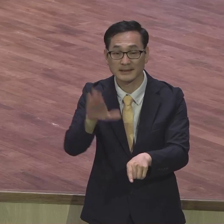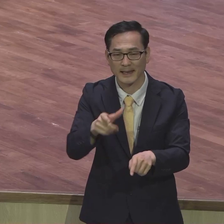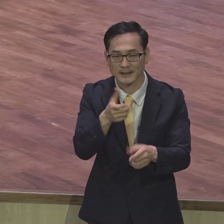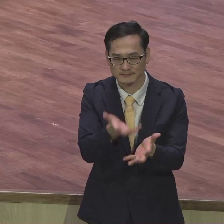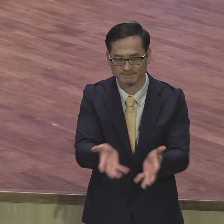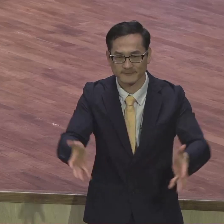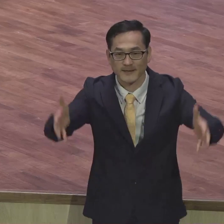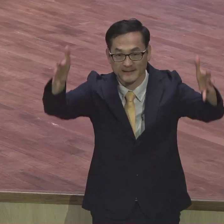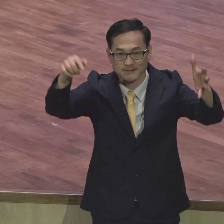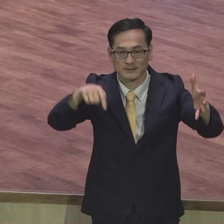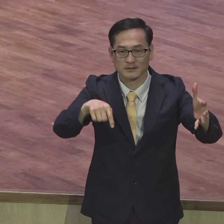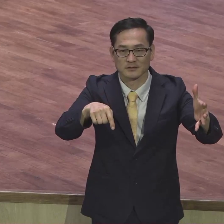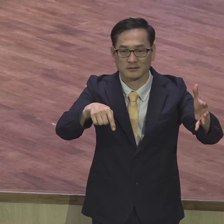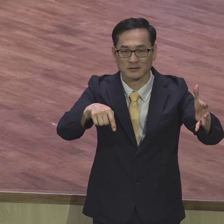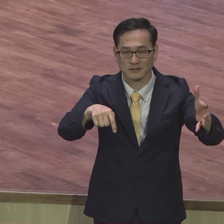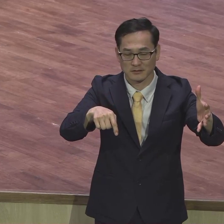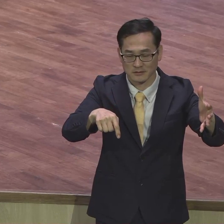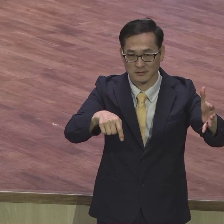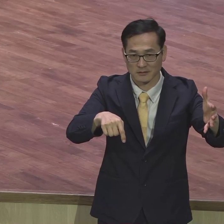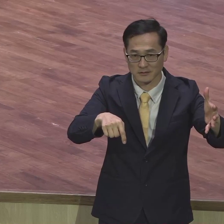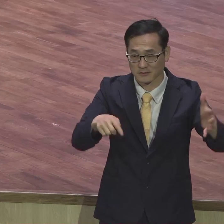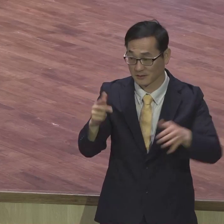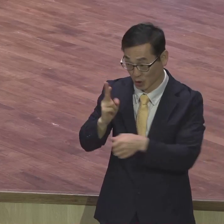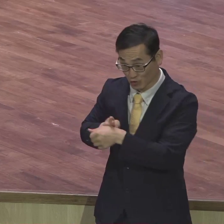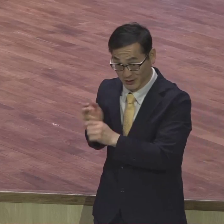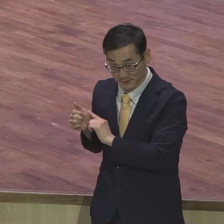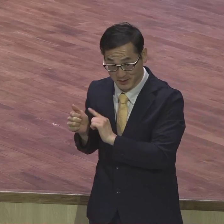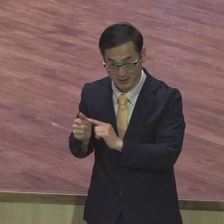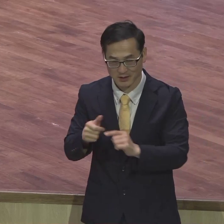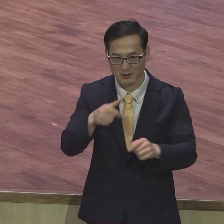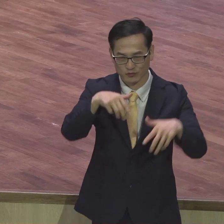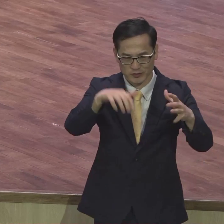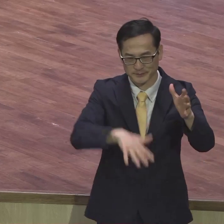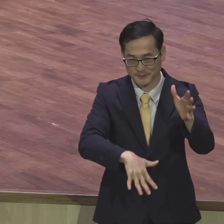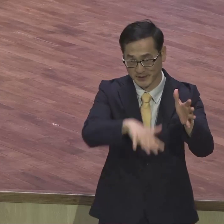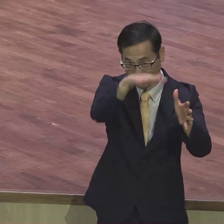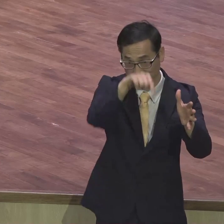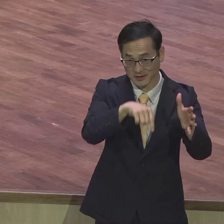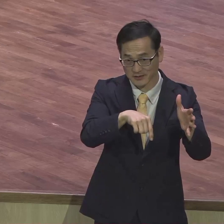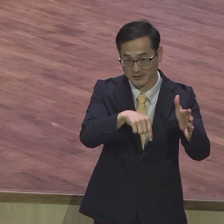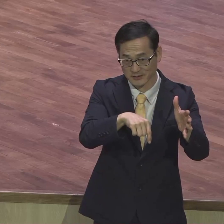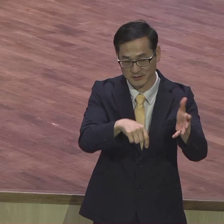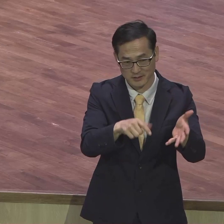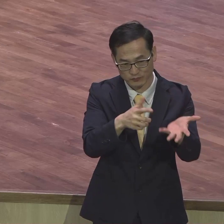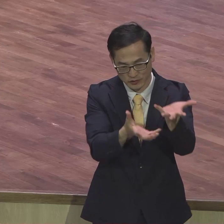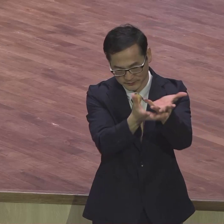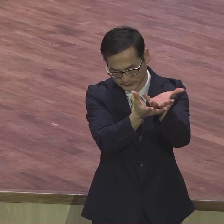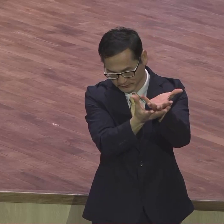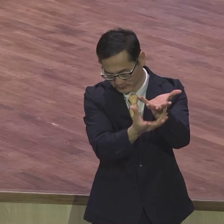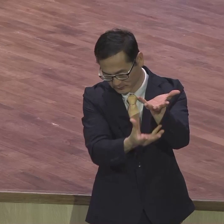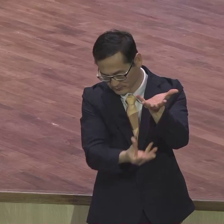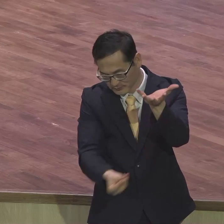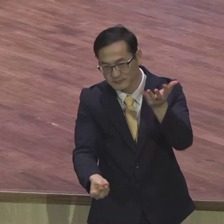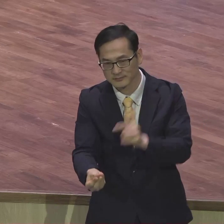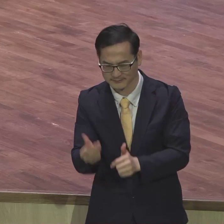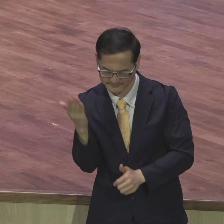한무용 교수가 하는 거는 빗물을 받아서 완전히 걸러내는 거예요 그래서 그걸 내서 이제